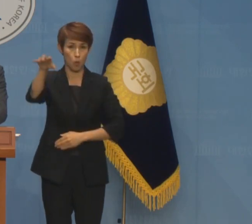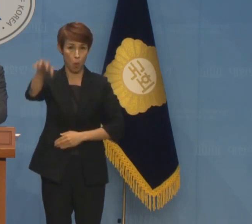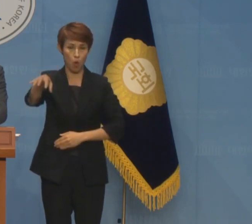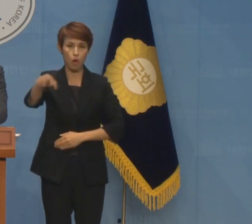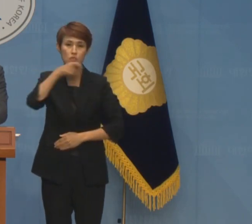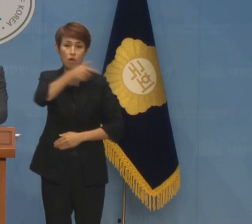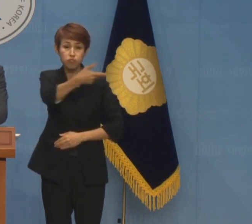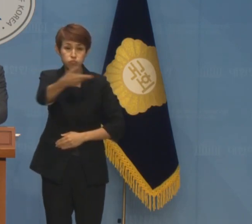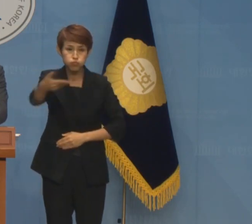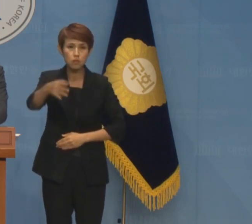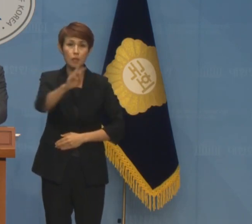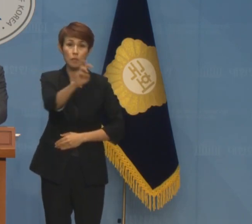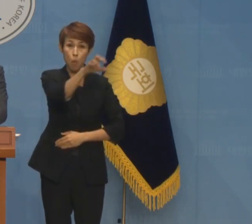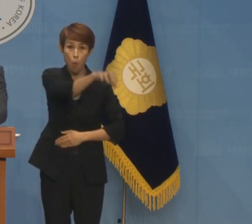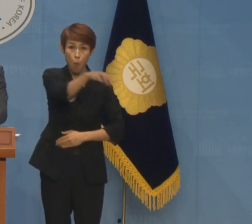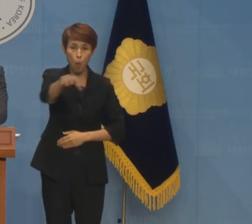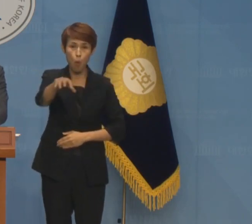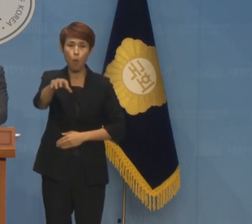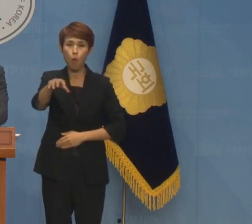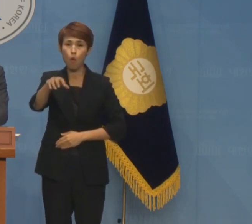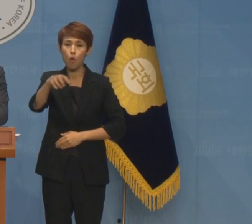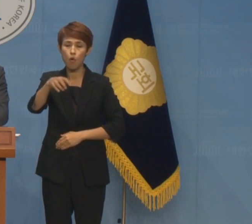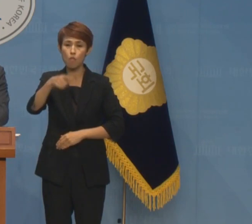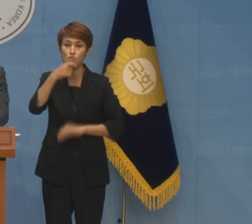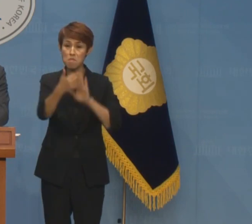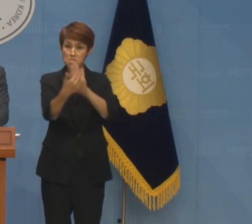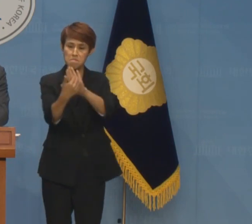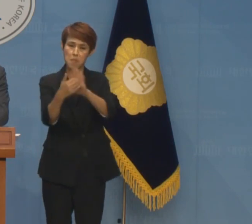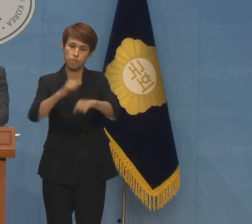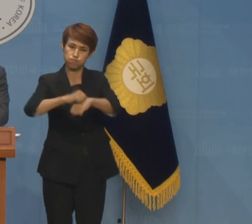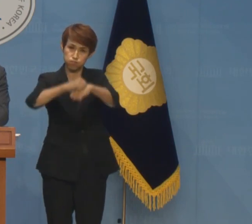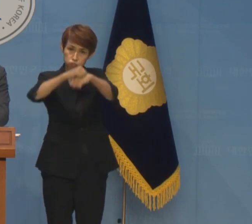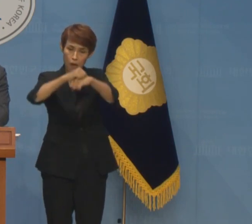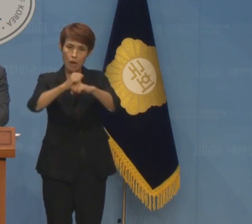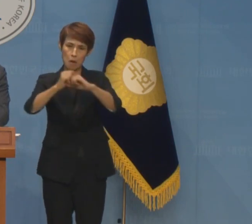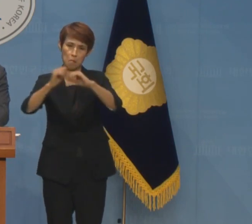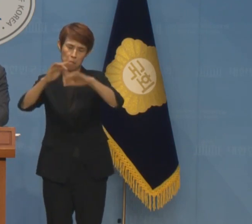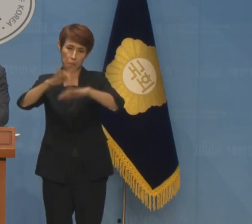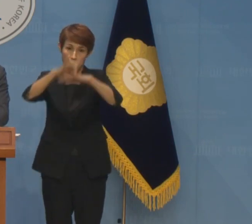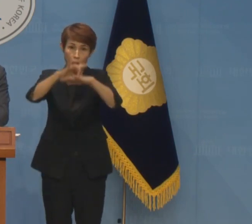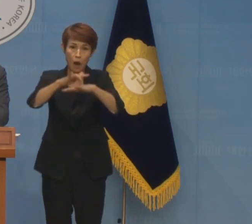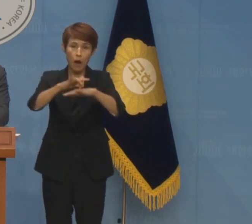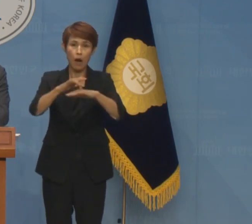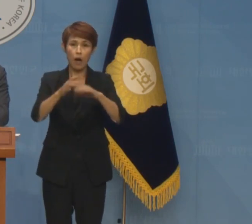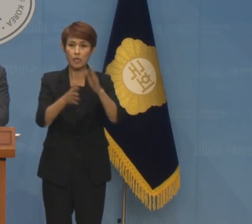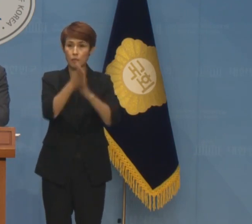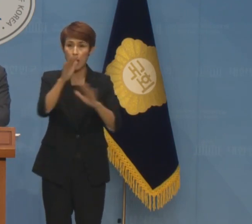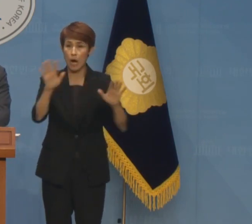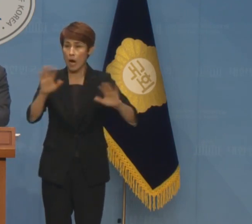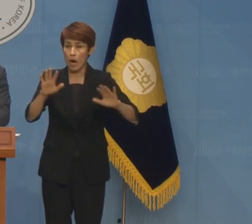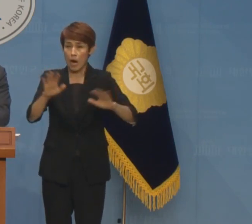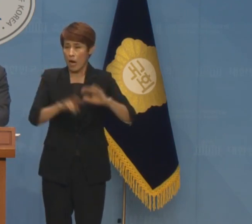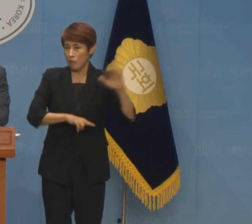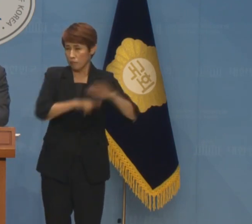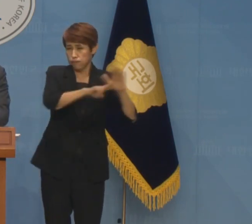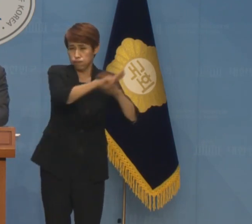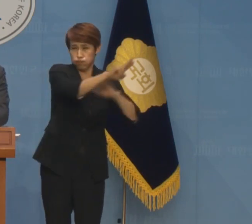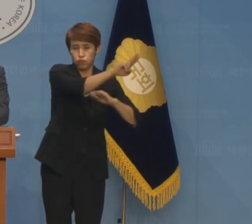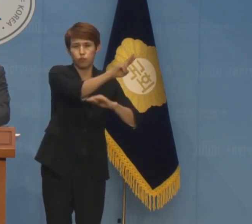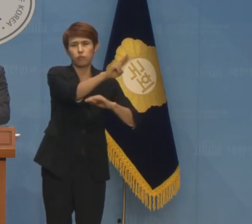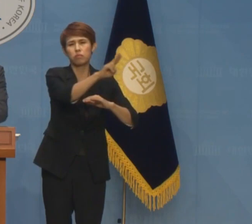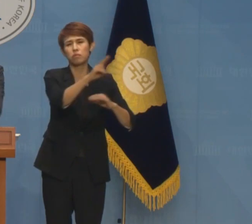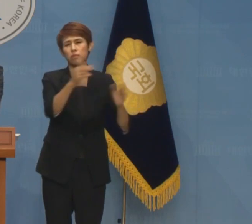30개소의 재방에 유실돼서 시민들이 피난하는 이런 일들까지